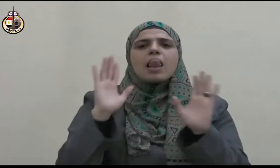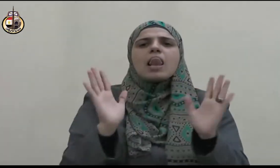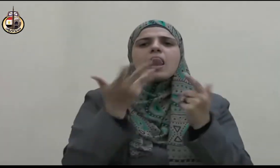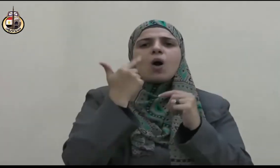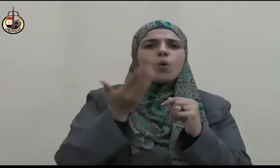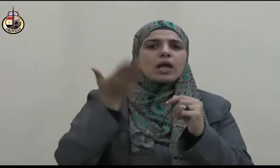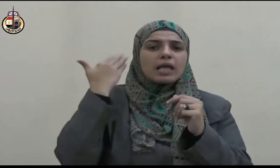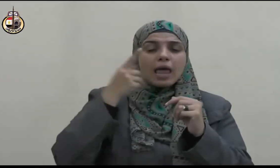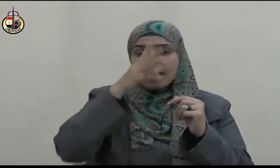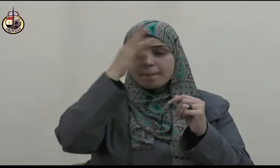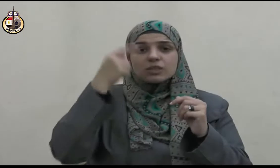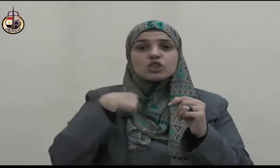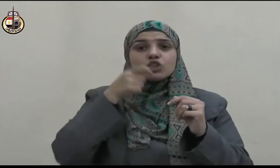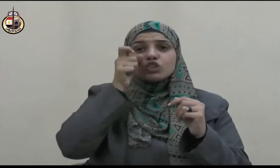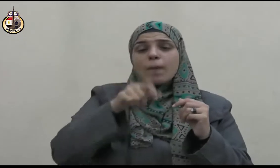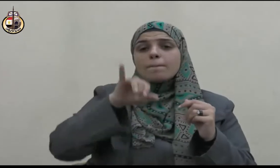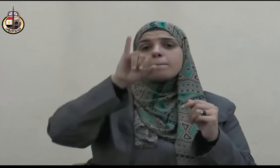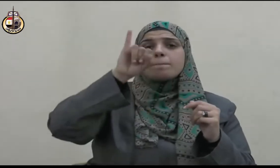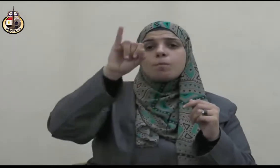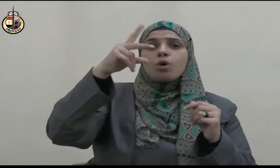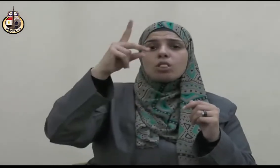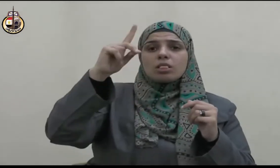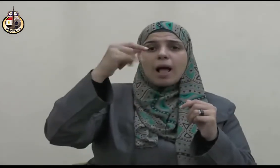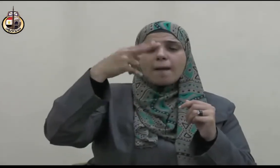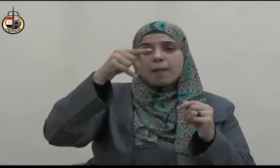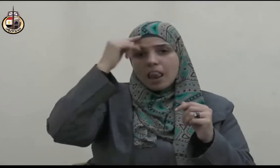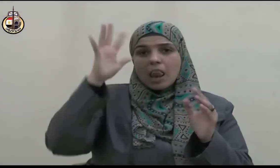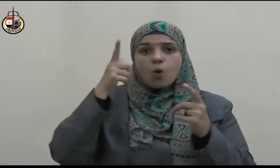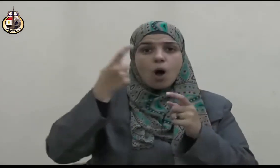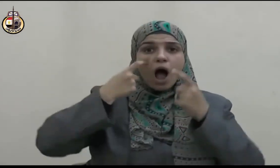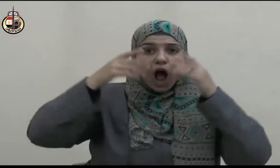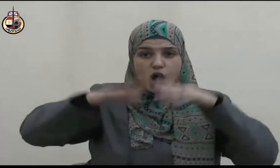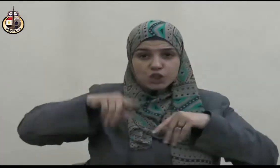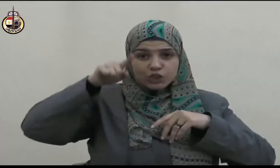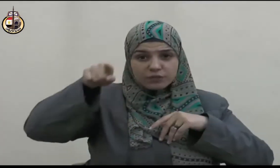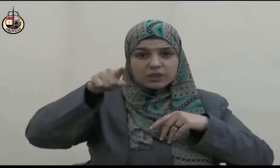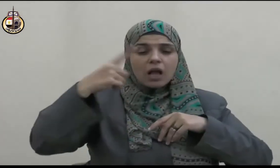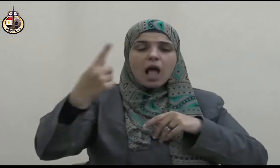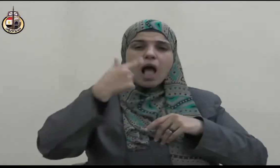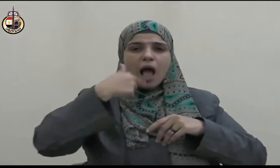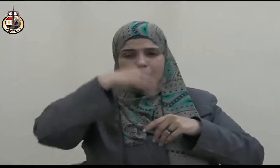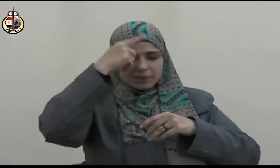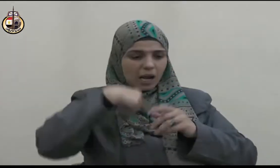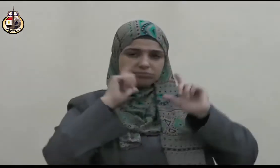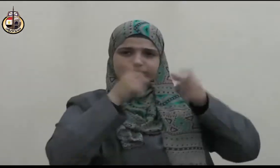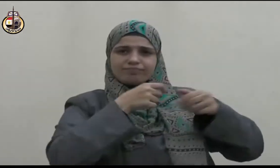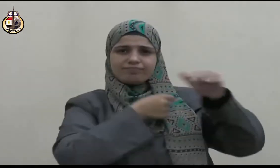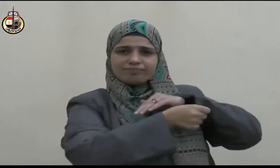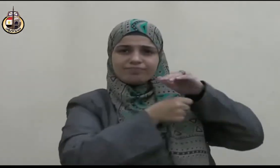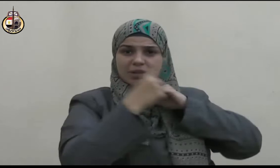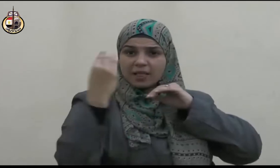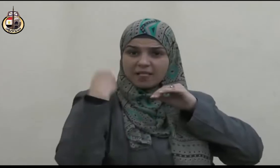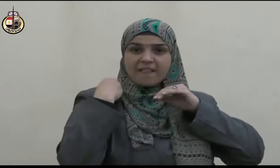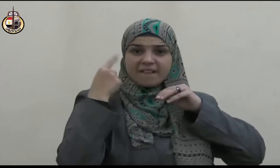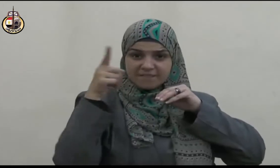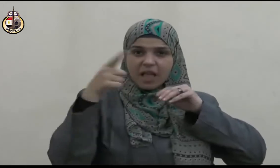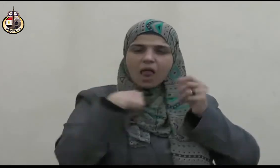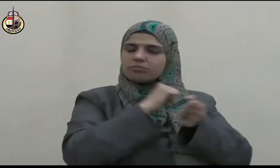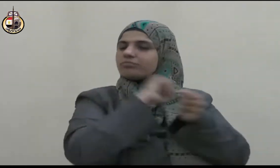كفار قريش قالوا إنكم تريدون محمدا فقلنا ما نريده ما